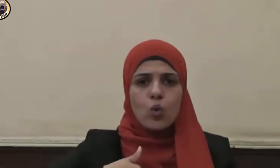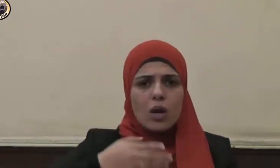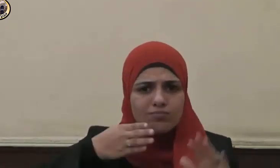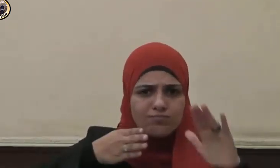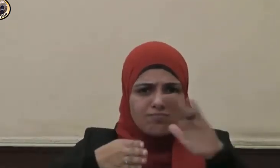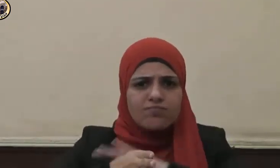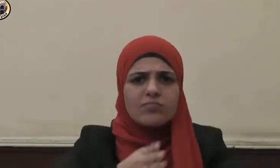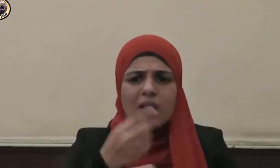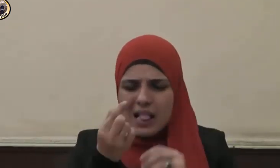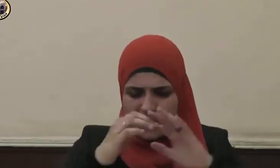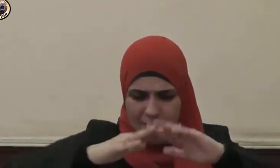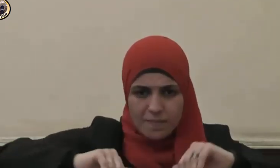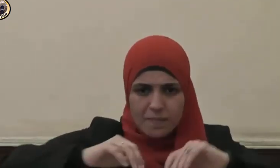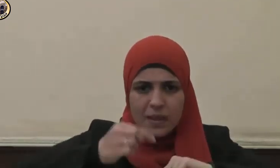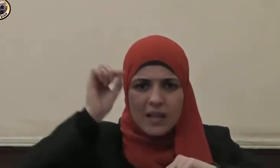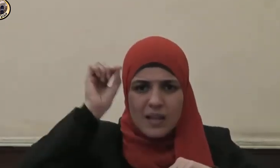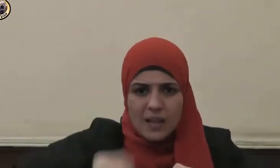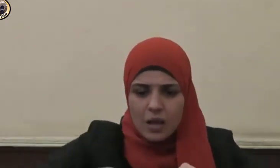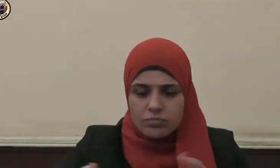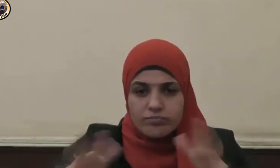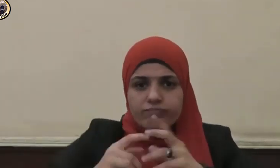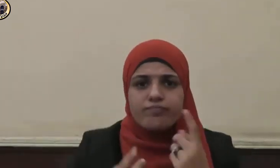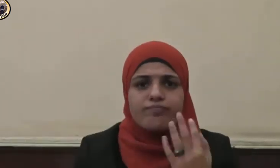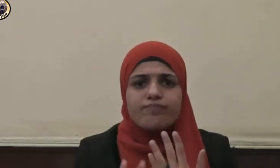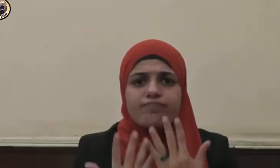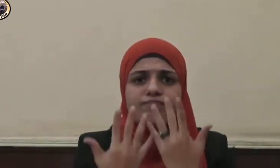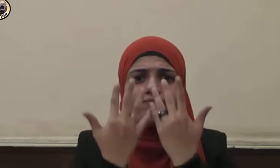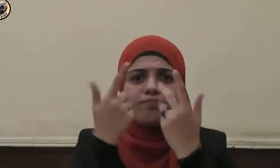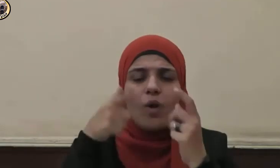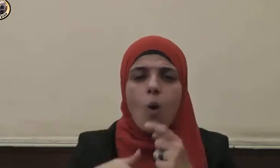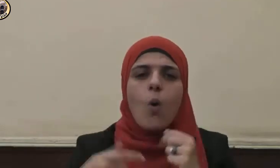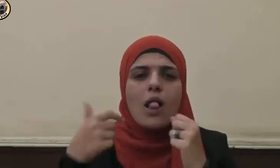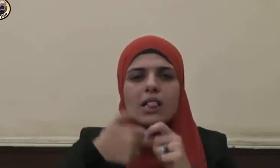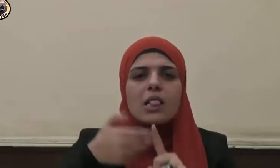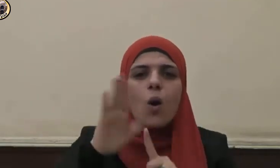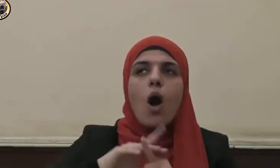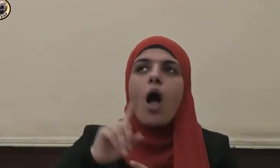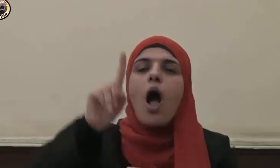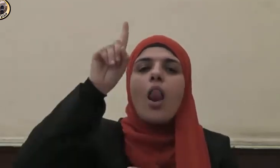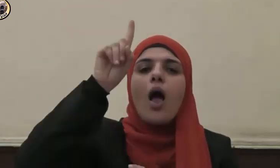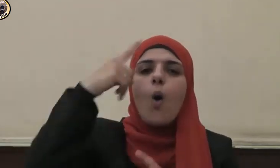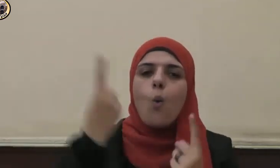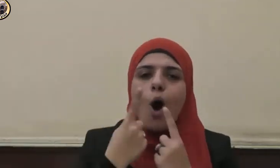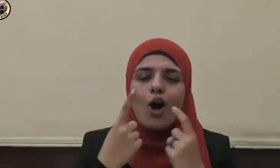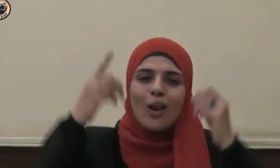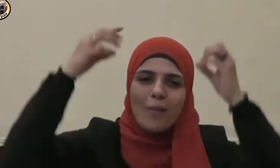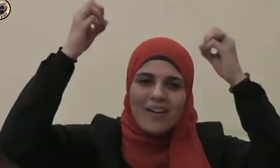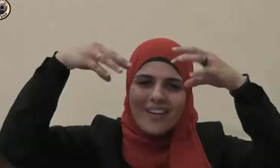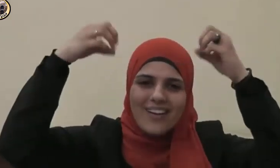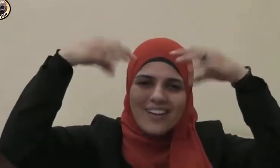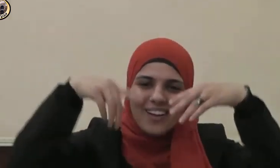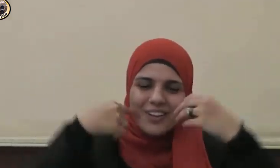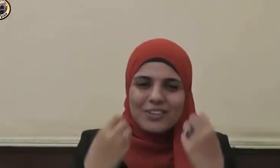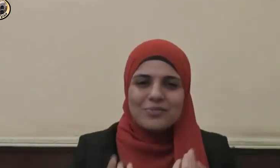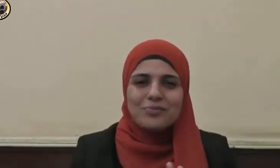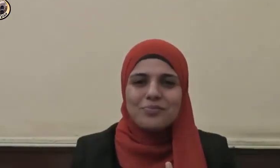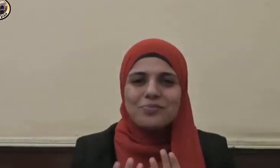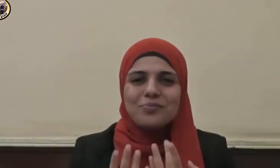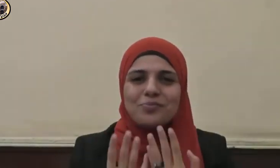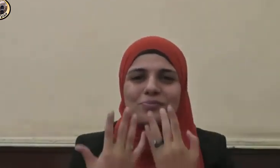في بطن الأرض ثم توكل على ربه فقال بل أنتم المتكلون